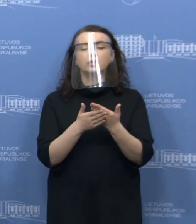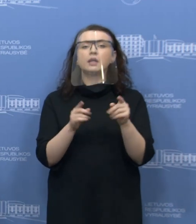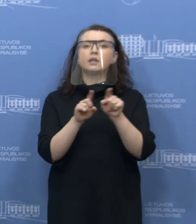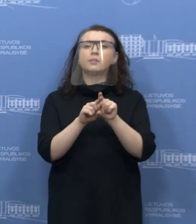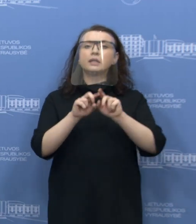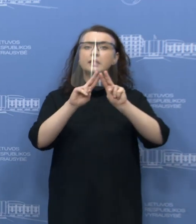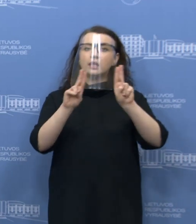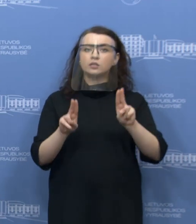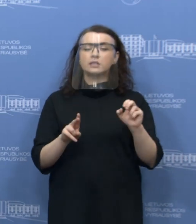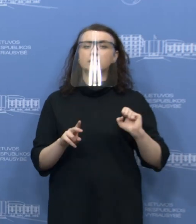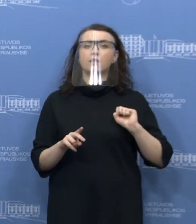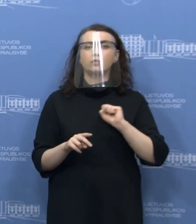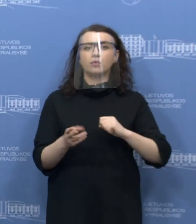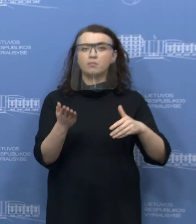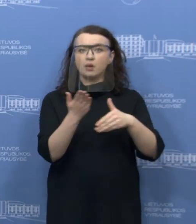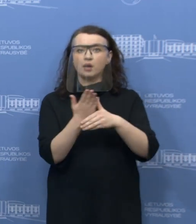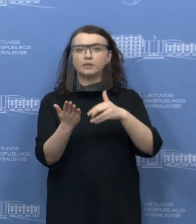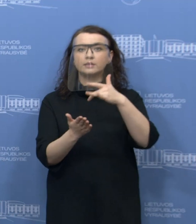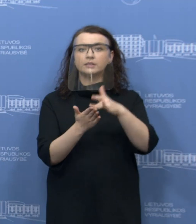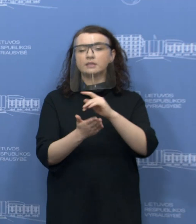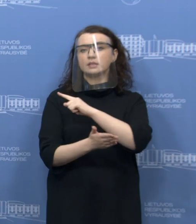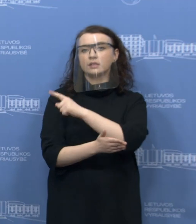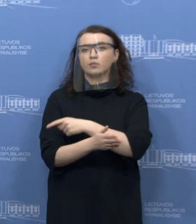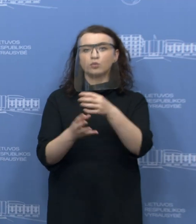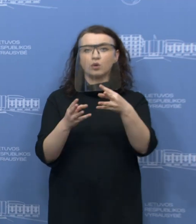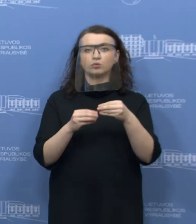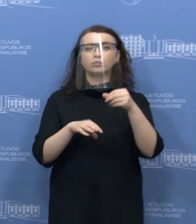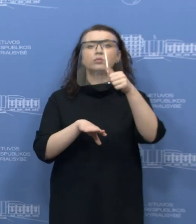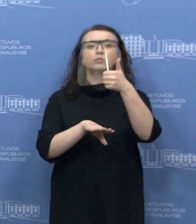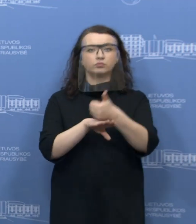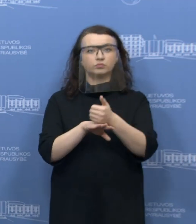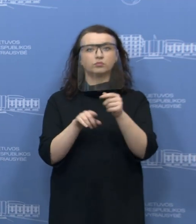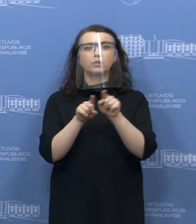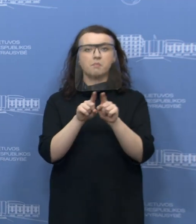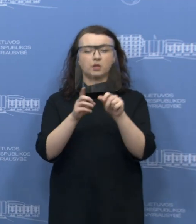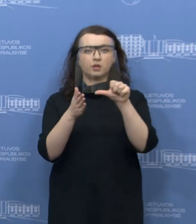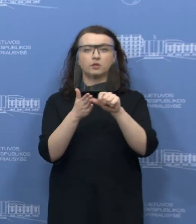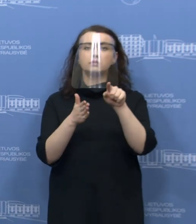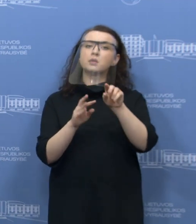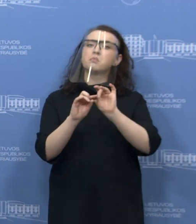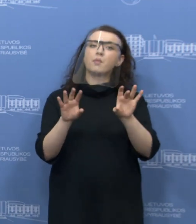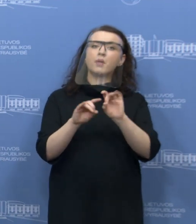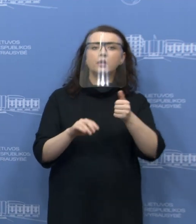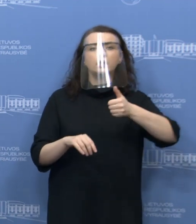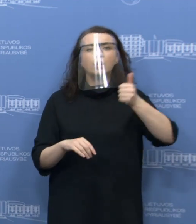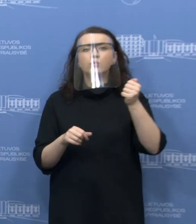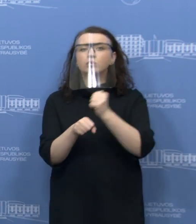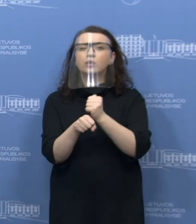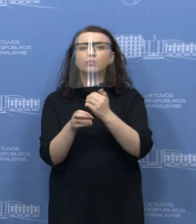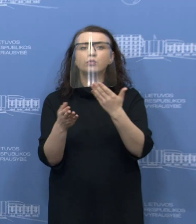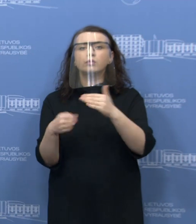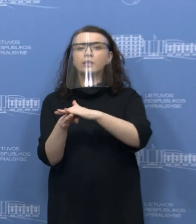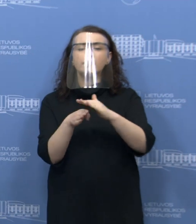Nacionalinio savanorių pagalbos centro stiprus kartu atstovas Linas Kunigėlis, kuris papasakos, kokių gerų darbų jau yra